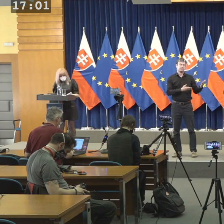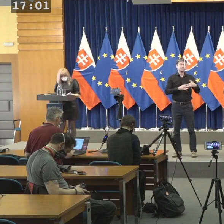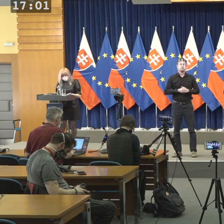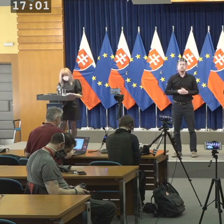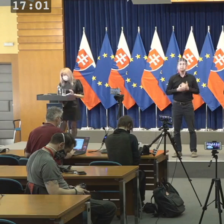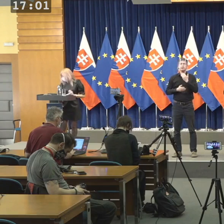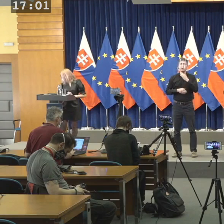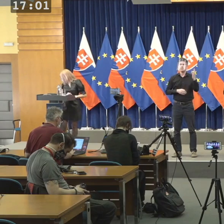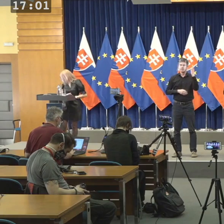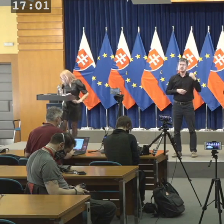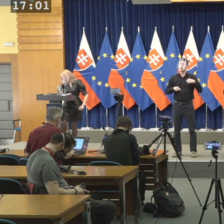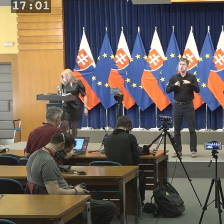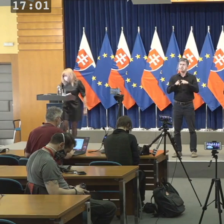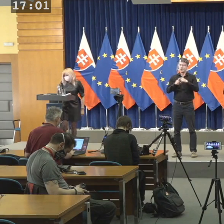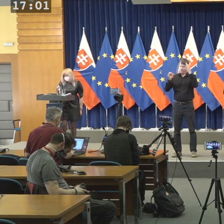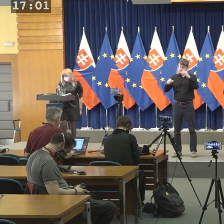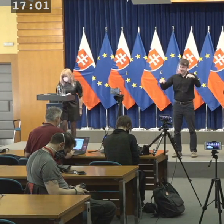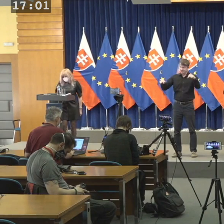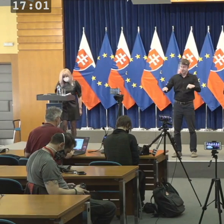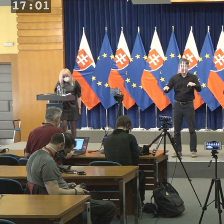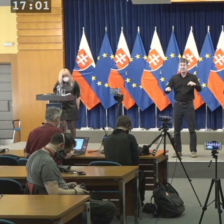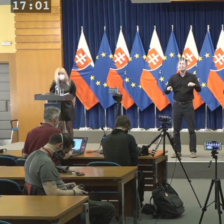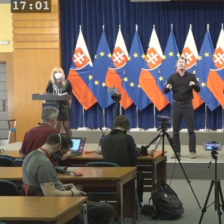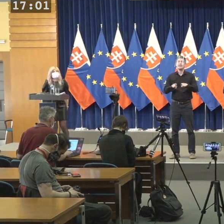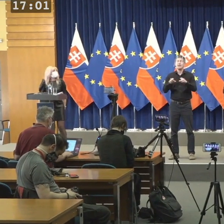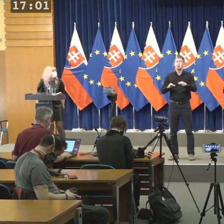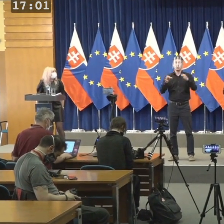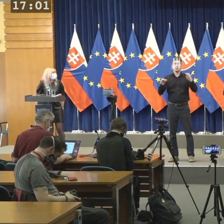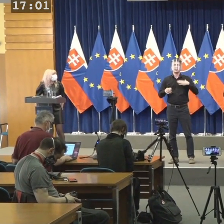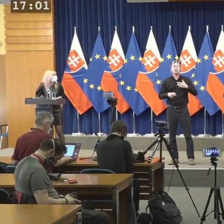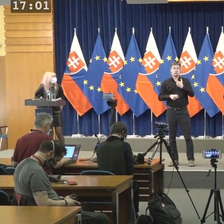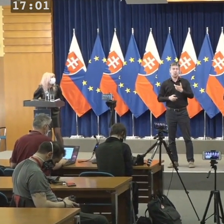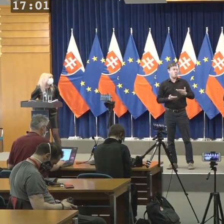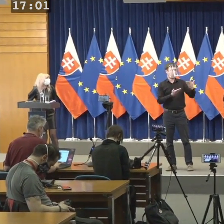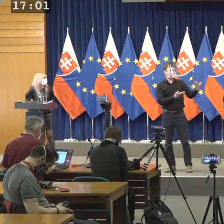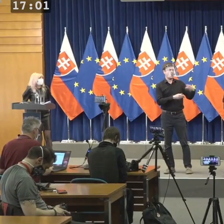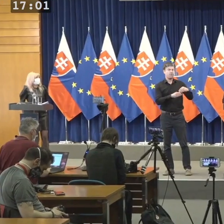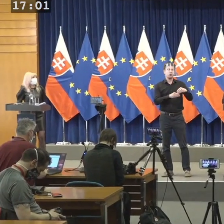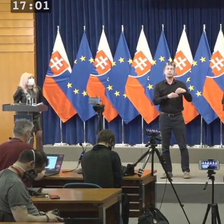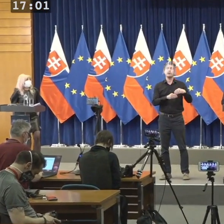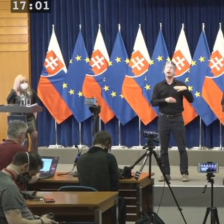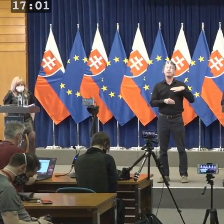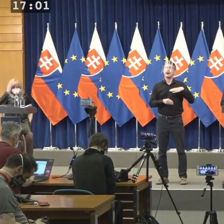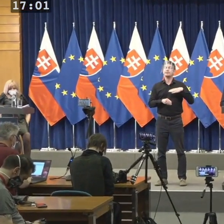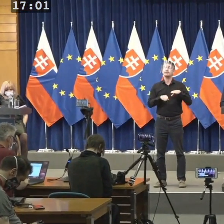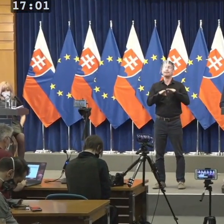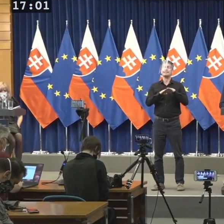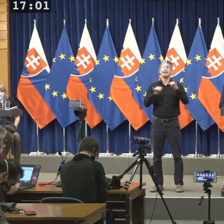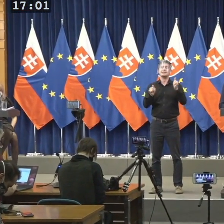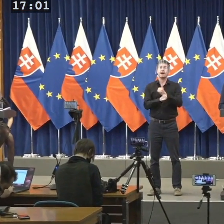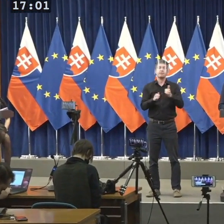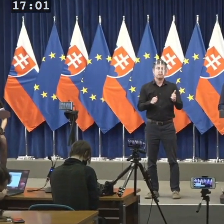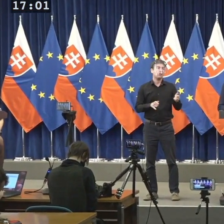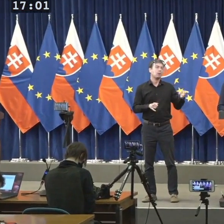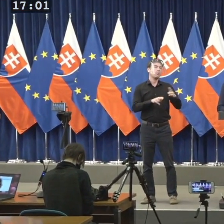Ďakujem veľmi pekne, rovnako vás tu vítam a hneď na úvodu dozdávam slovo pani ministerke spravodlivosti, aby vás informovala